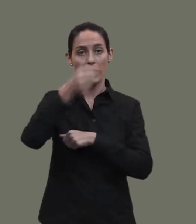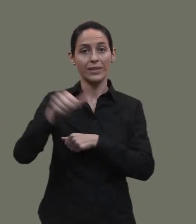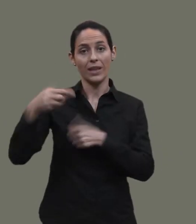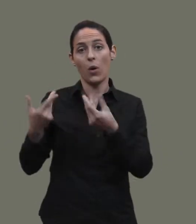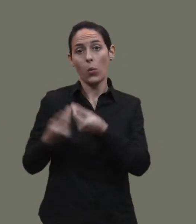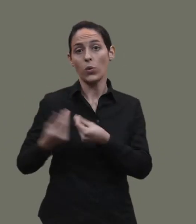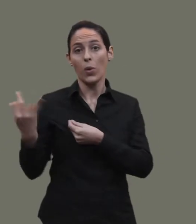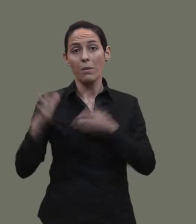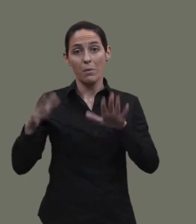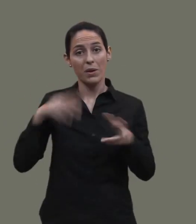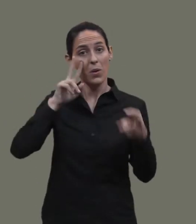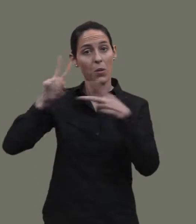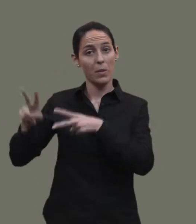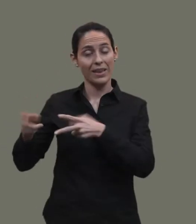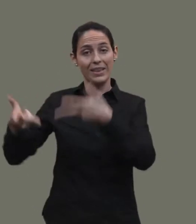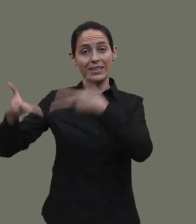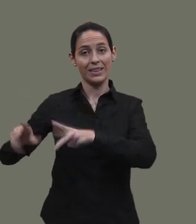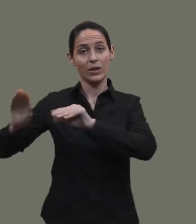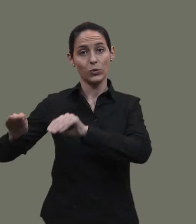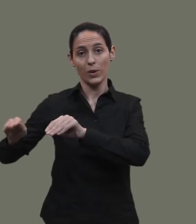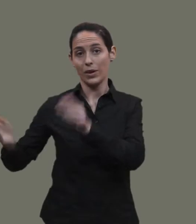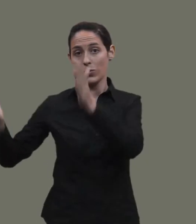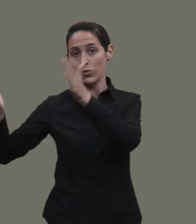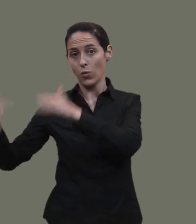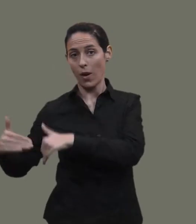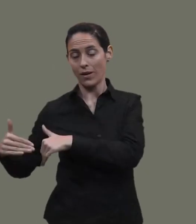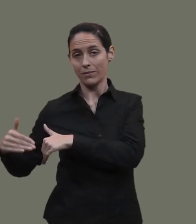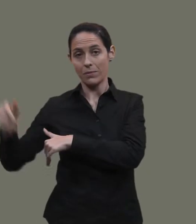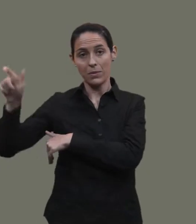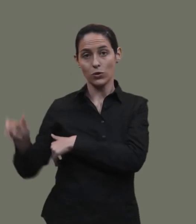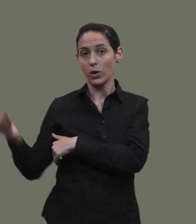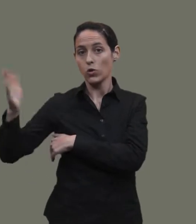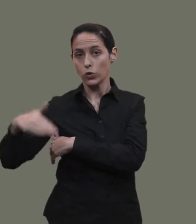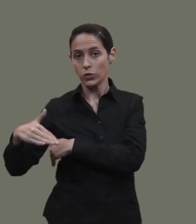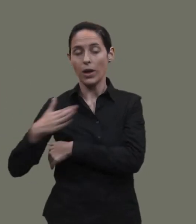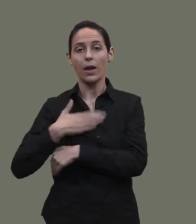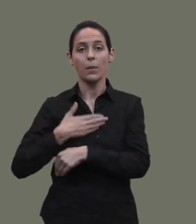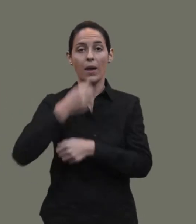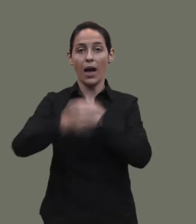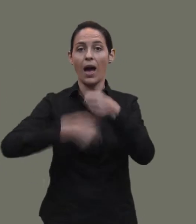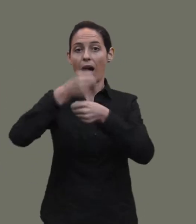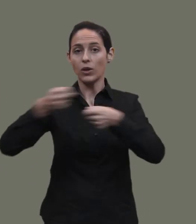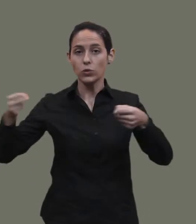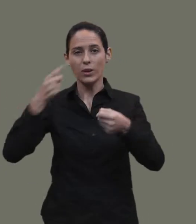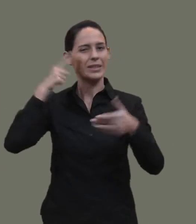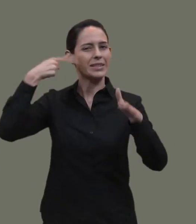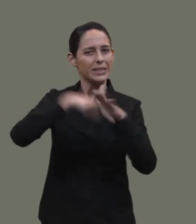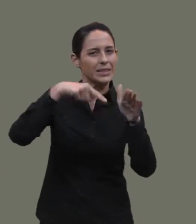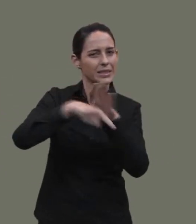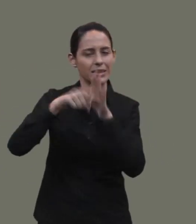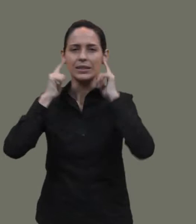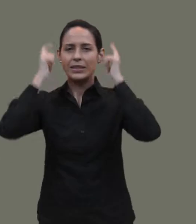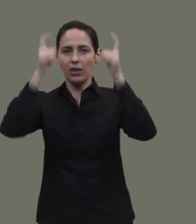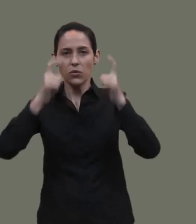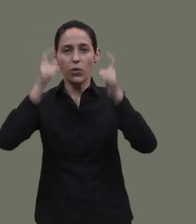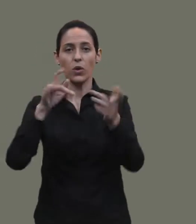pero como ven, la silla de la invitada está vacía Desde Sasturias Televisión hemos hecho todas las gestiones posibles